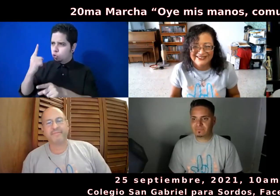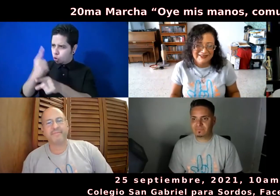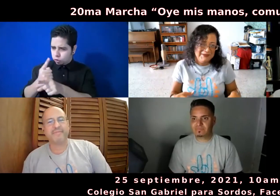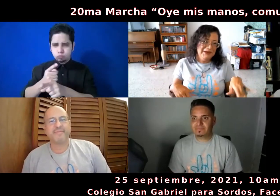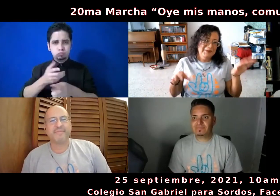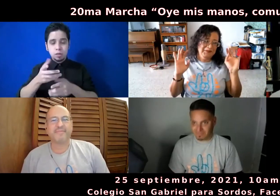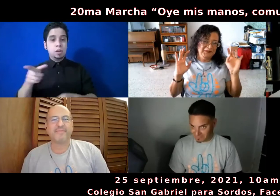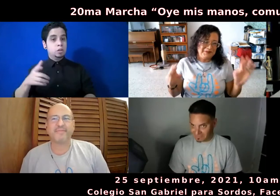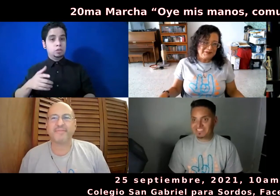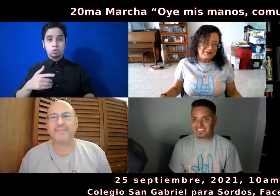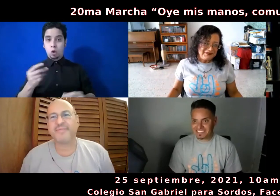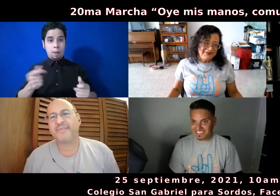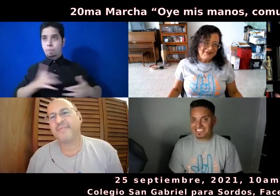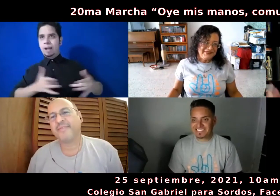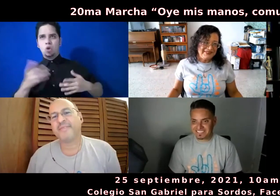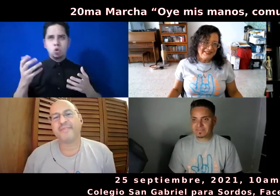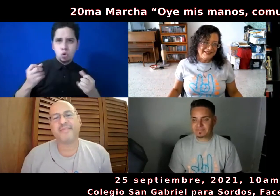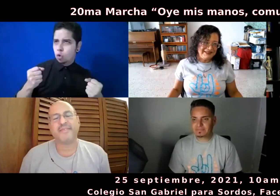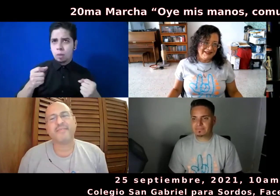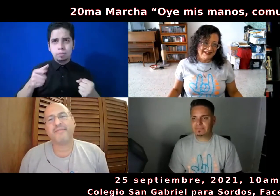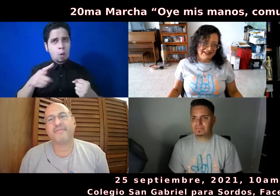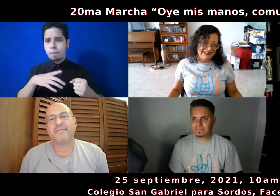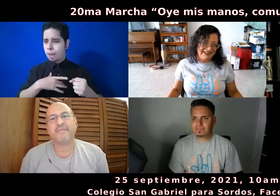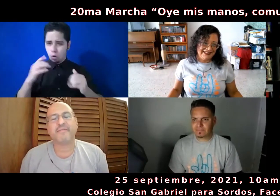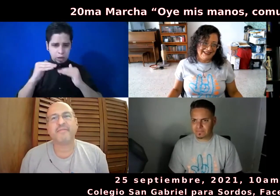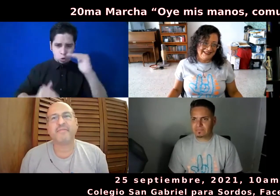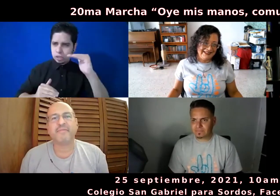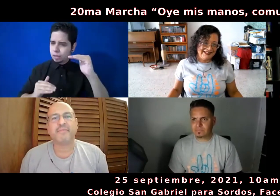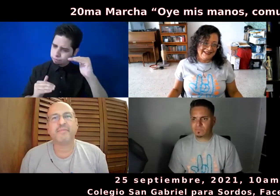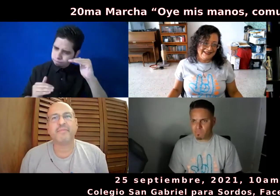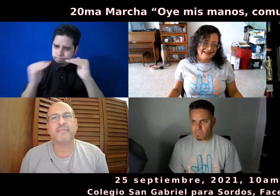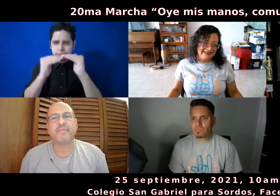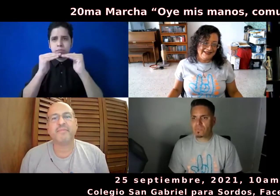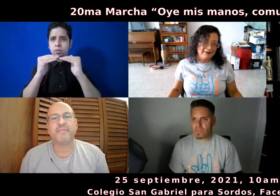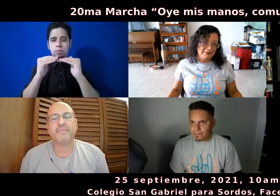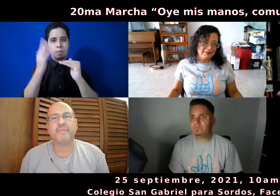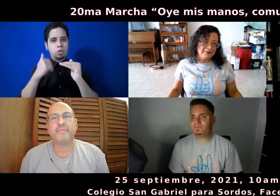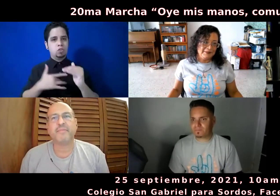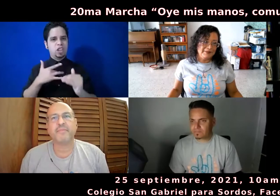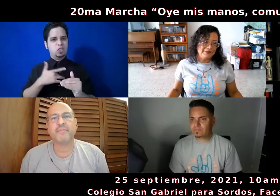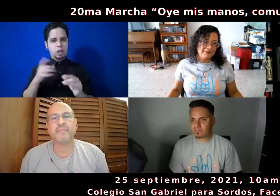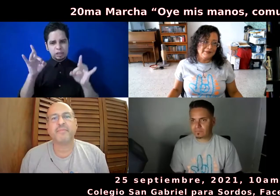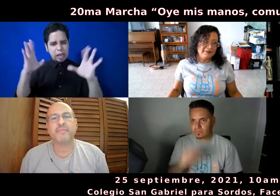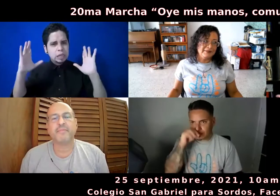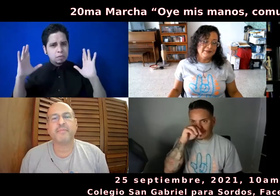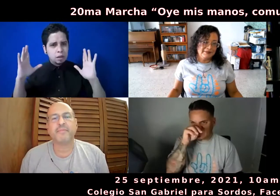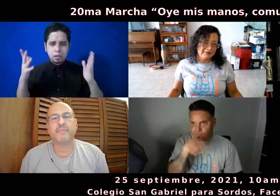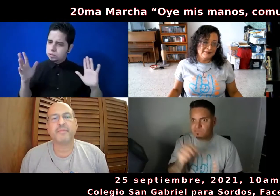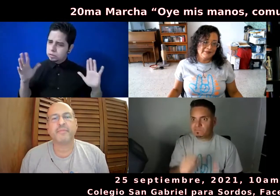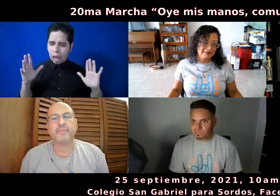apasiono rapidito con estos temas de injusticia porque me parece terrible, porque ya la situación es un poquito complicada, como